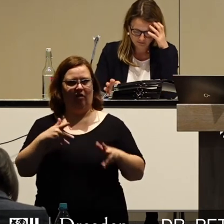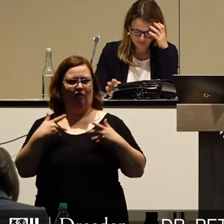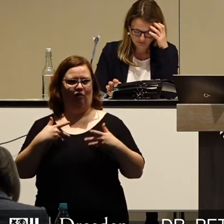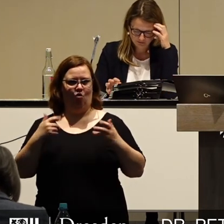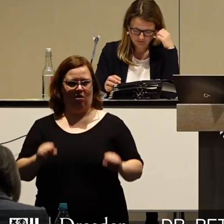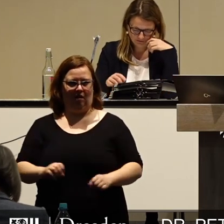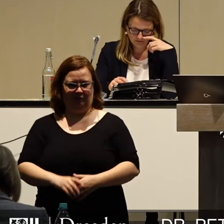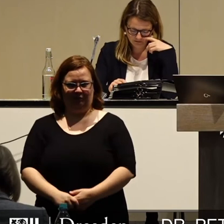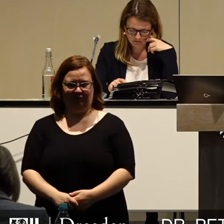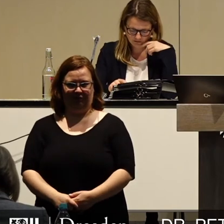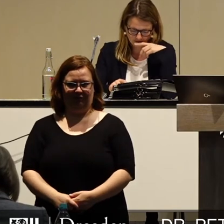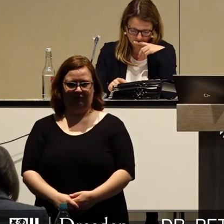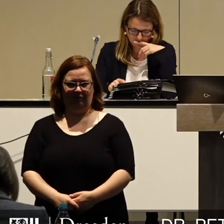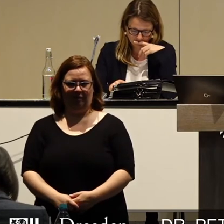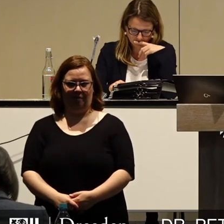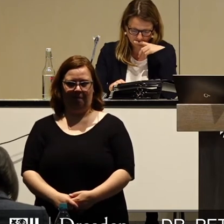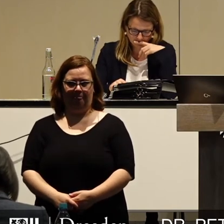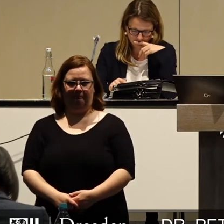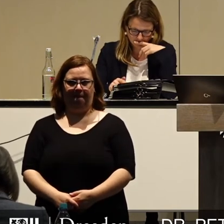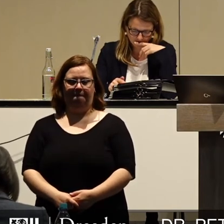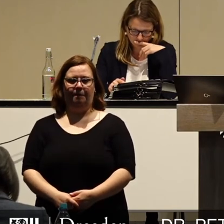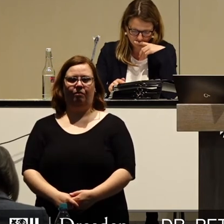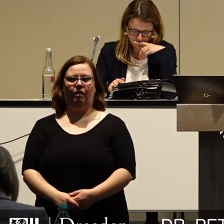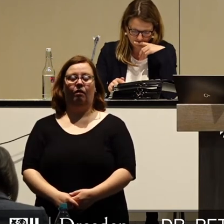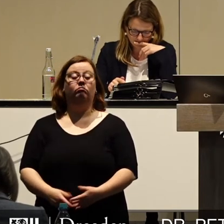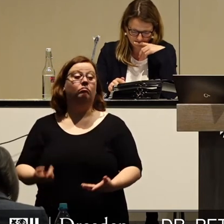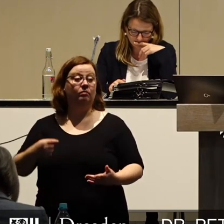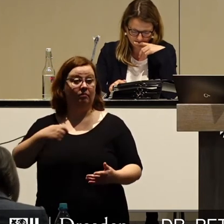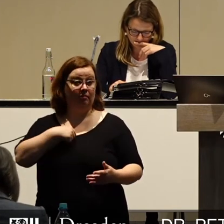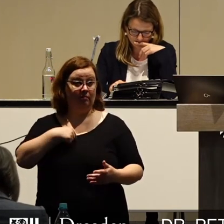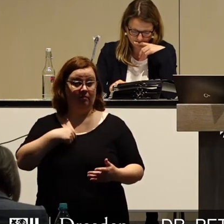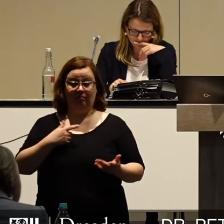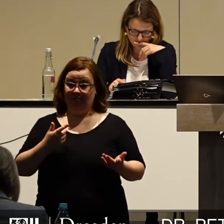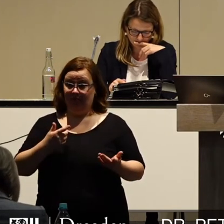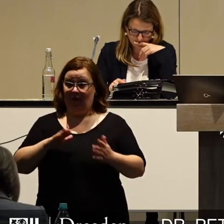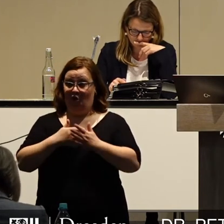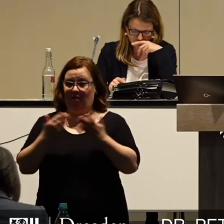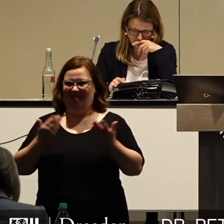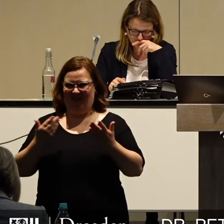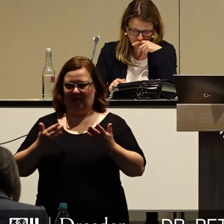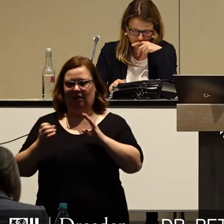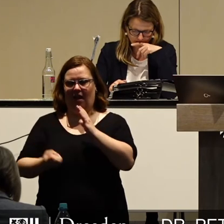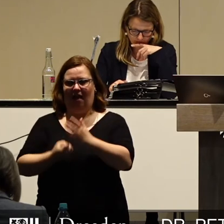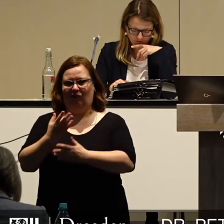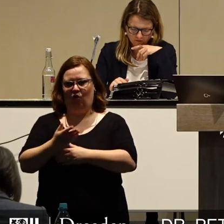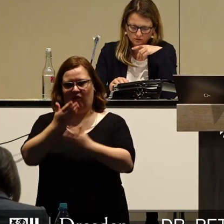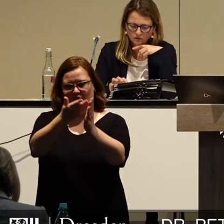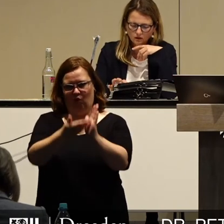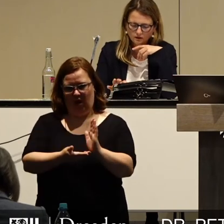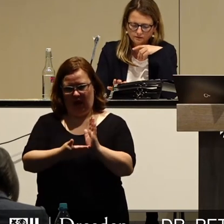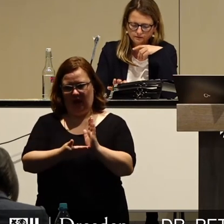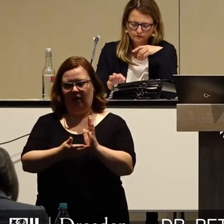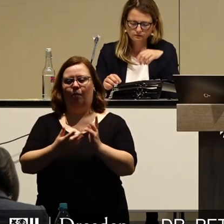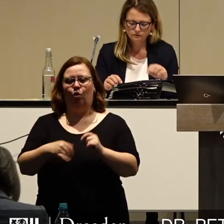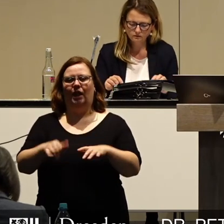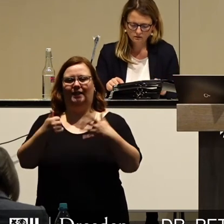aufbauen können. Unsere Kunst wird es sein, einen solchen Entwurf vorzulegen, der in der Lage